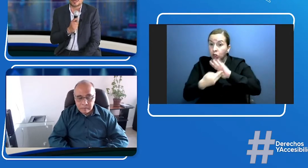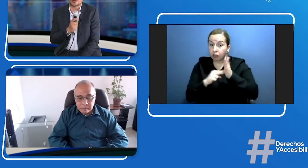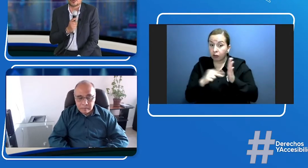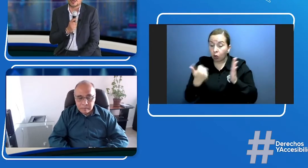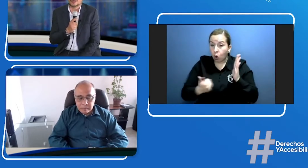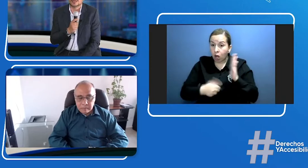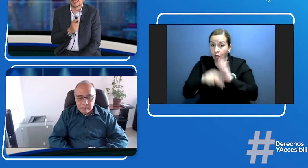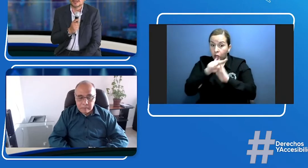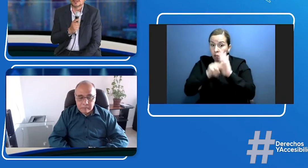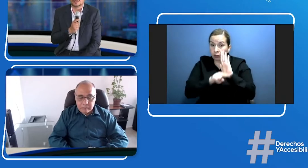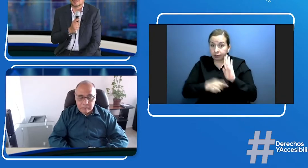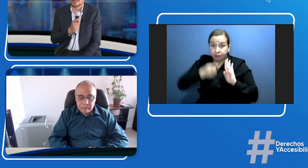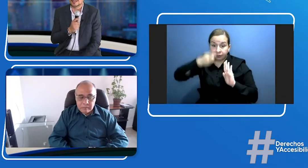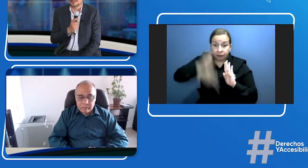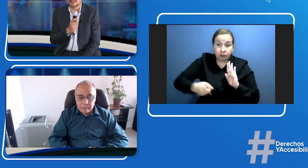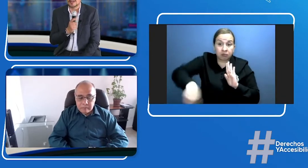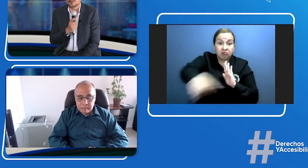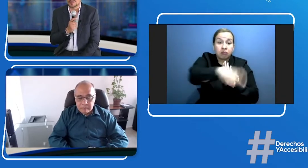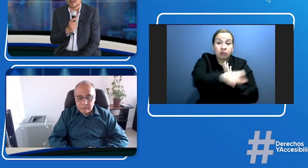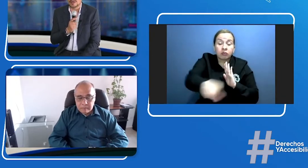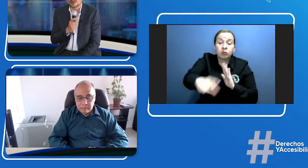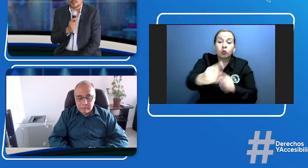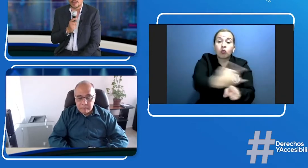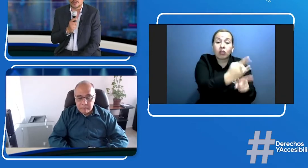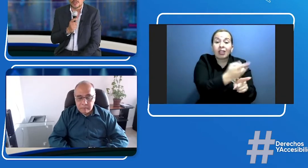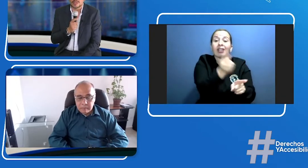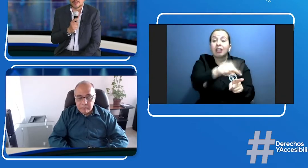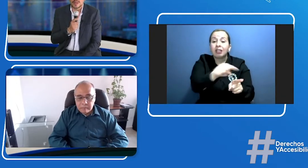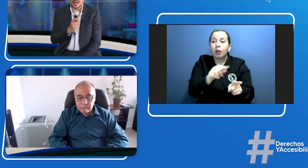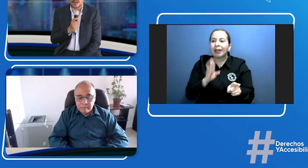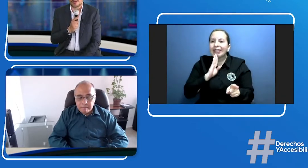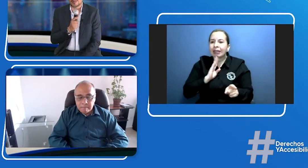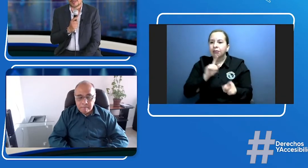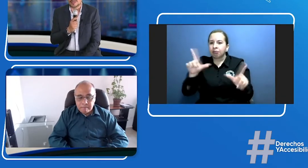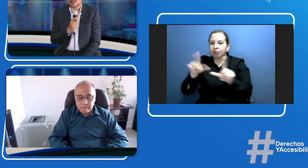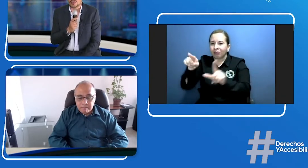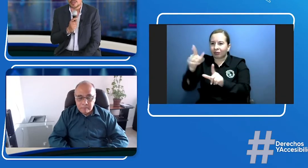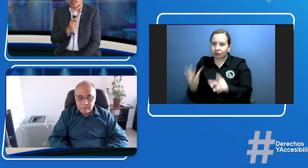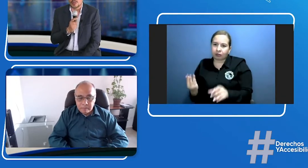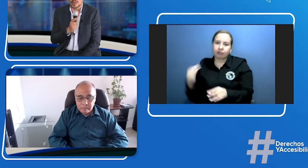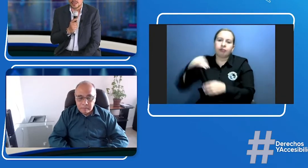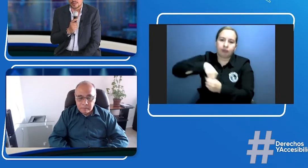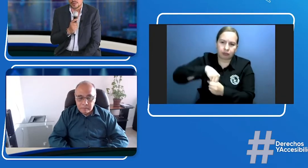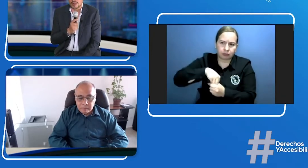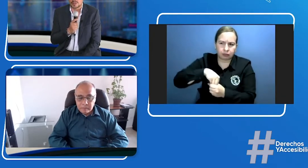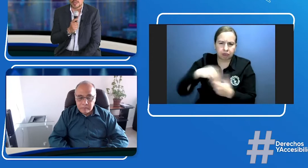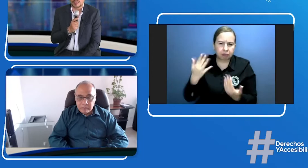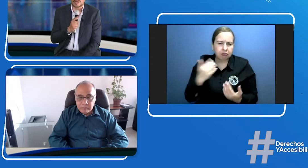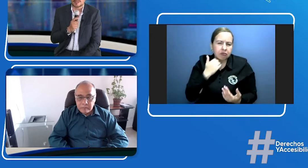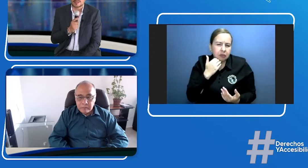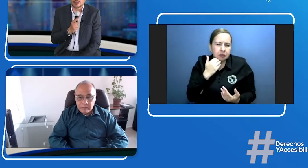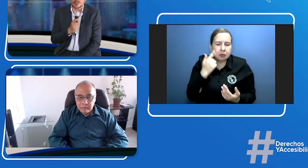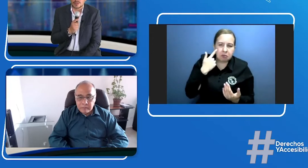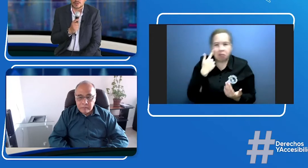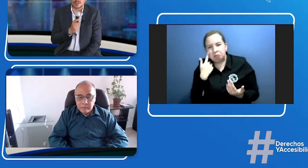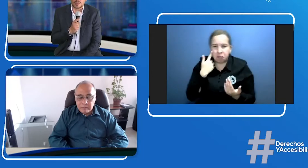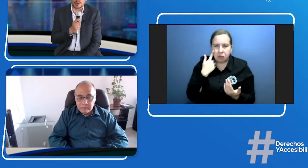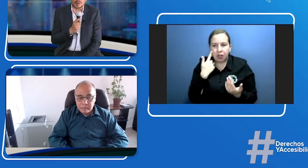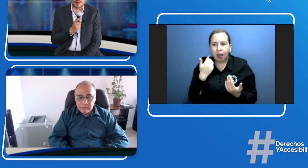usuario sino también en quien tiene que cumplir la norma entonces algo que puede estar sucediendo ahí que podría explicar estas situaciones que probablemente